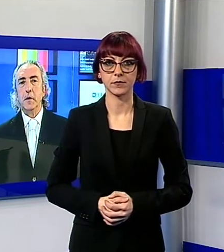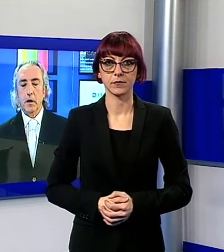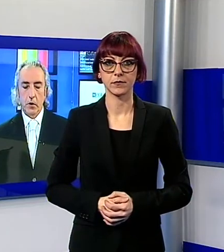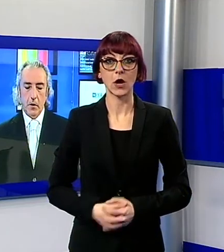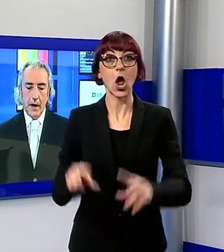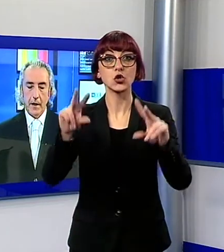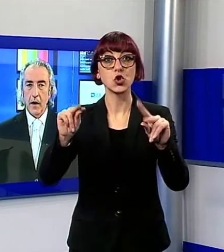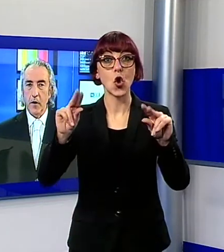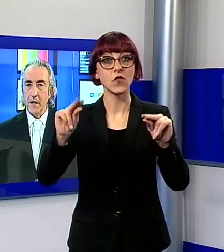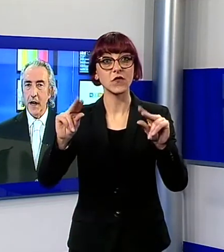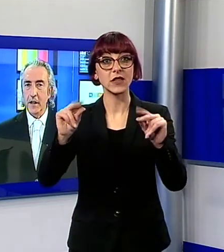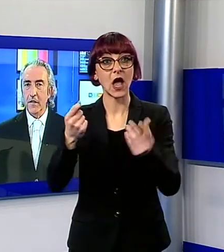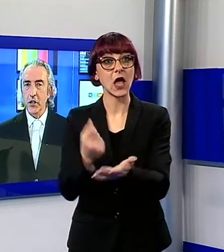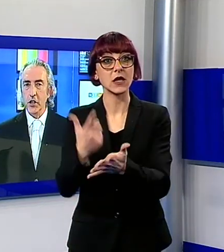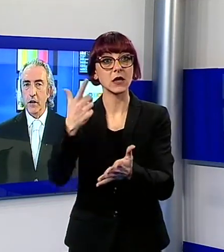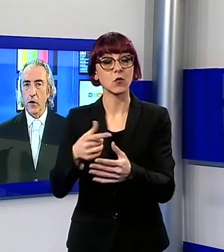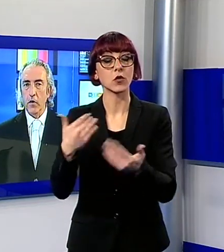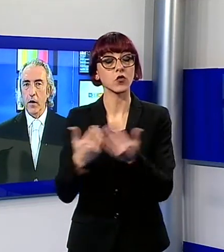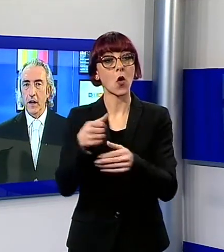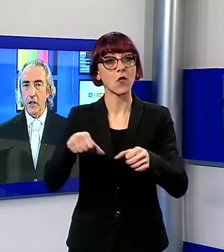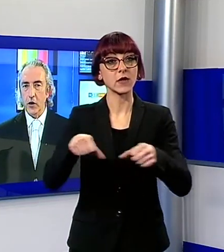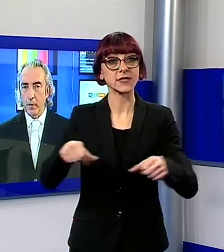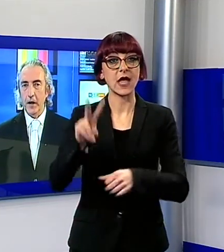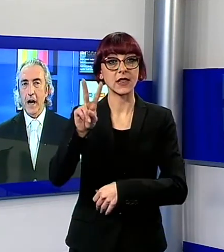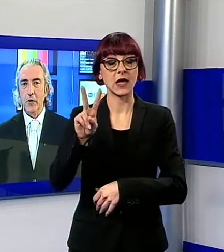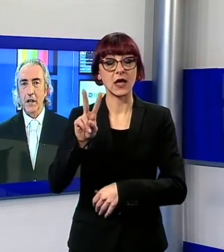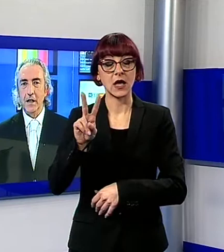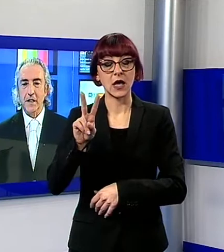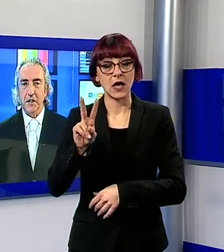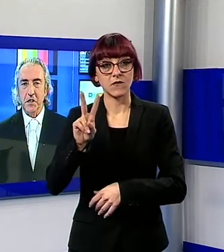quanto riguarda la nuova sede dei Vigili del Fuoco a Viareggio. Le apprendiamo nel servizio.